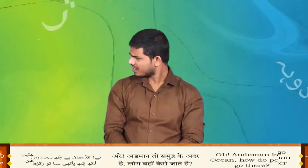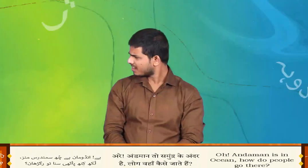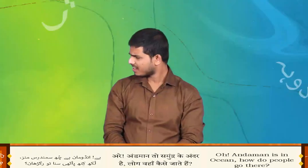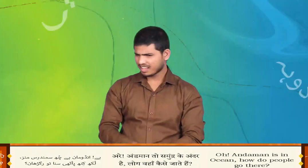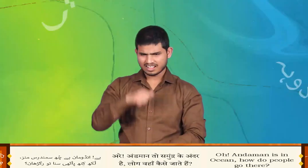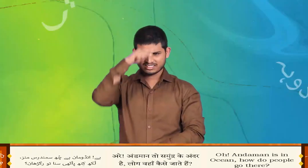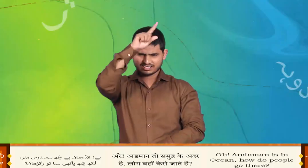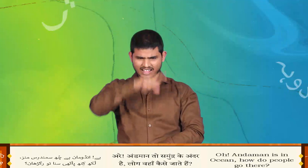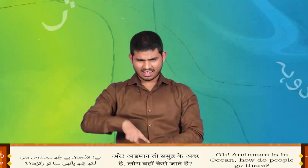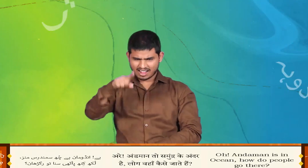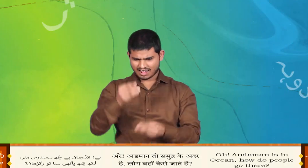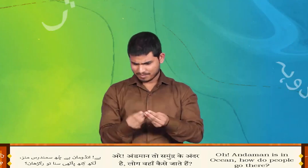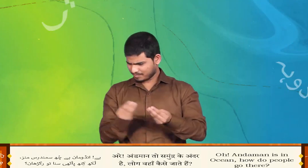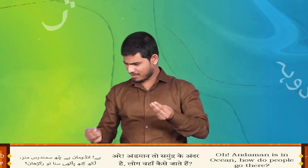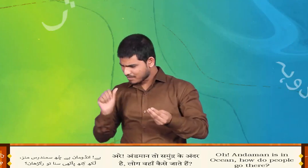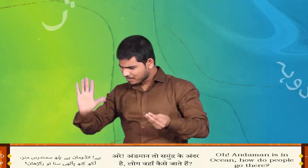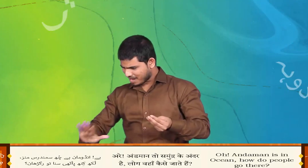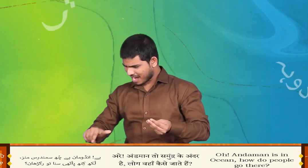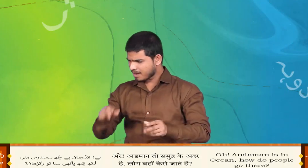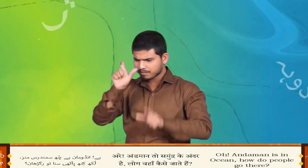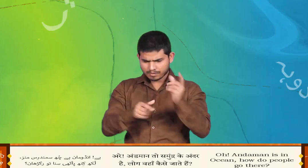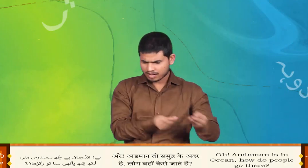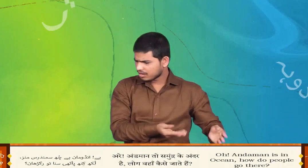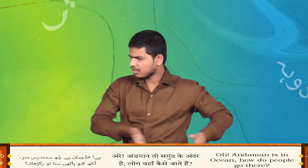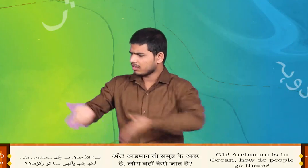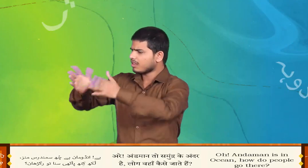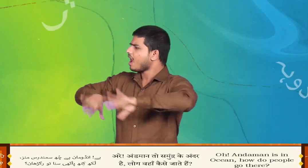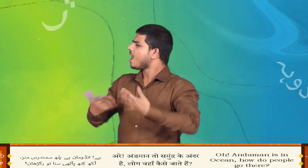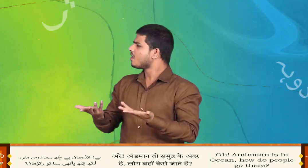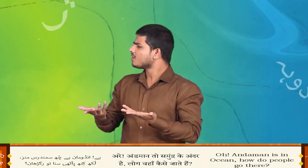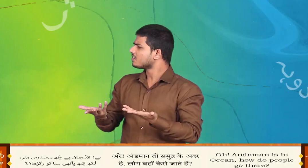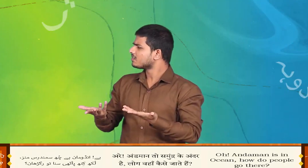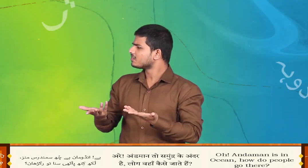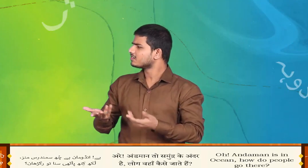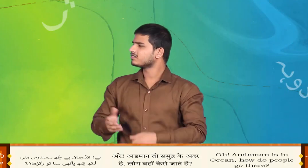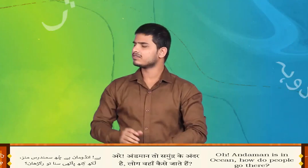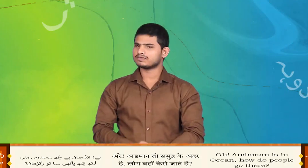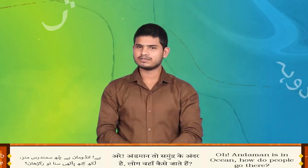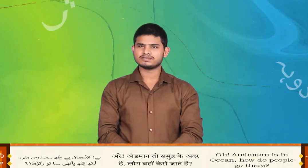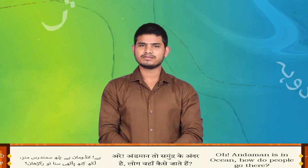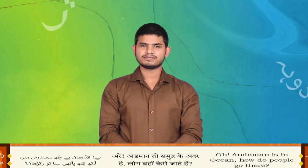हाई अंड़ मान हेचु समंद्रस मन्च लोग कितकें बच संतोर गचान